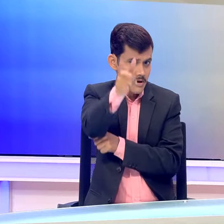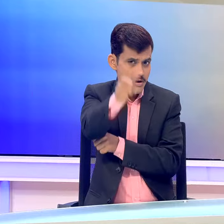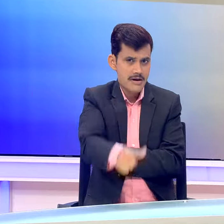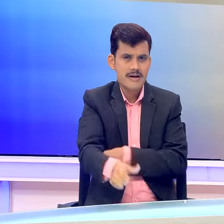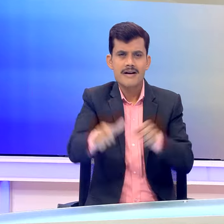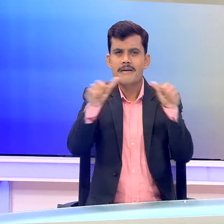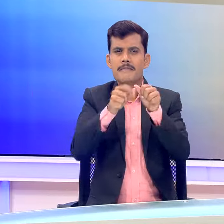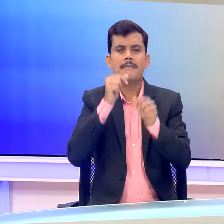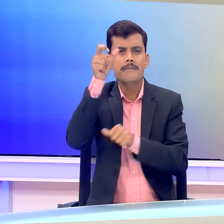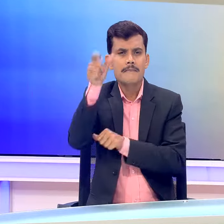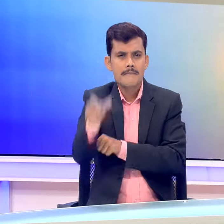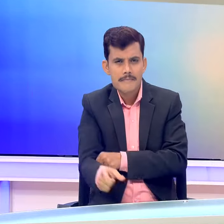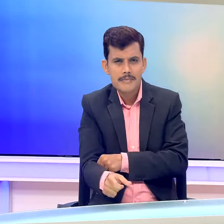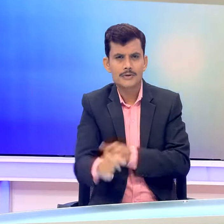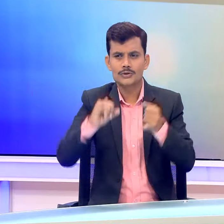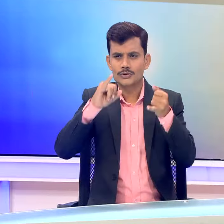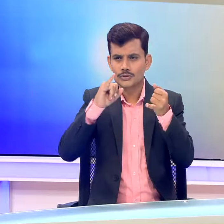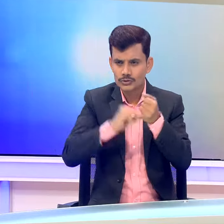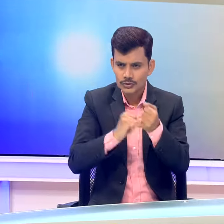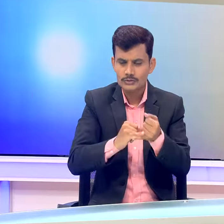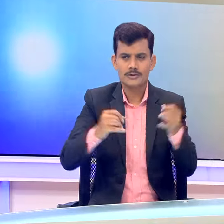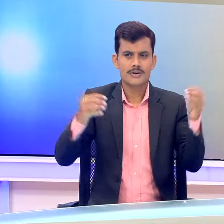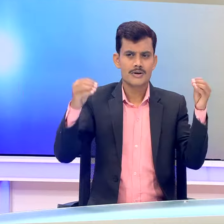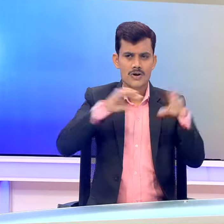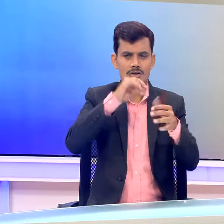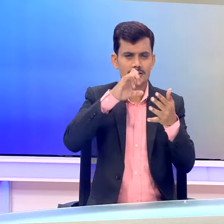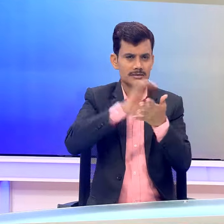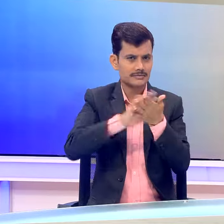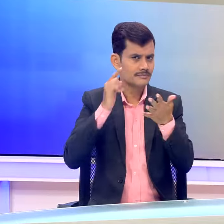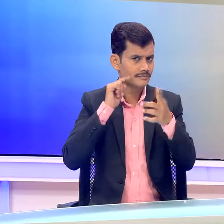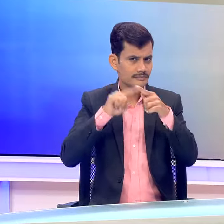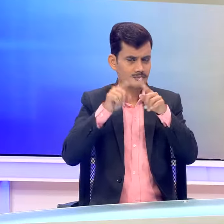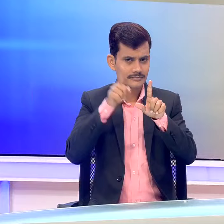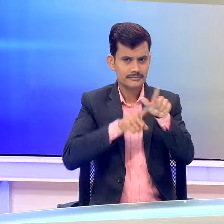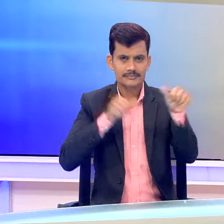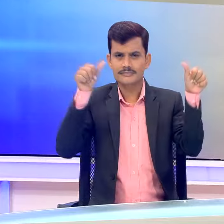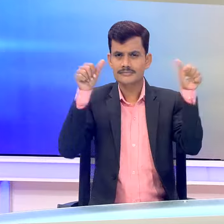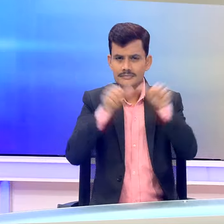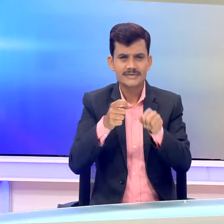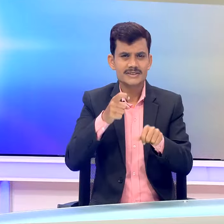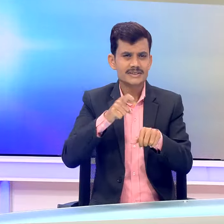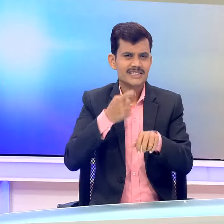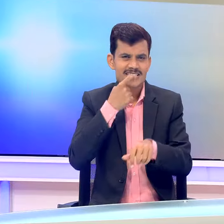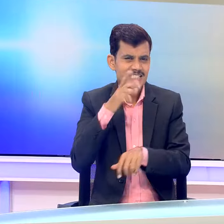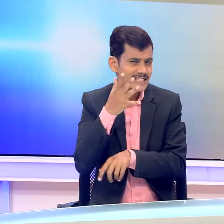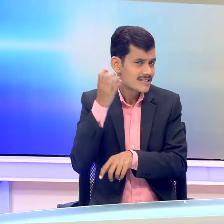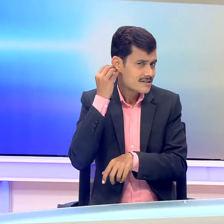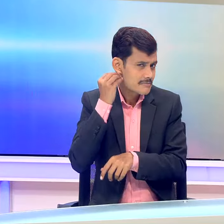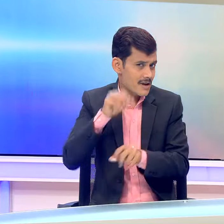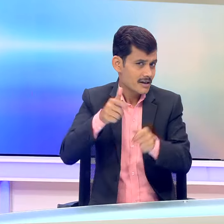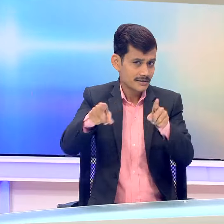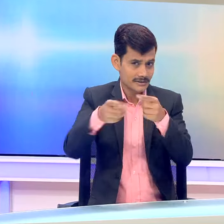रजद जीता